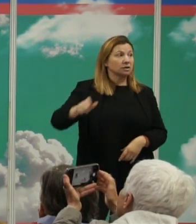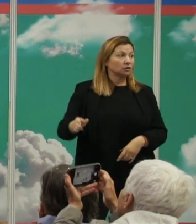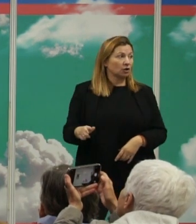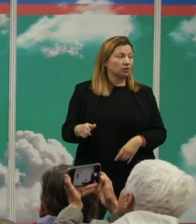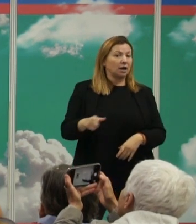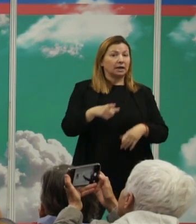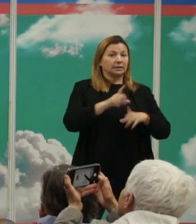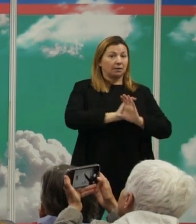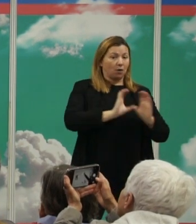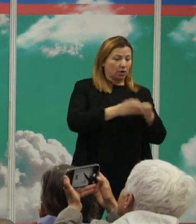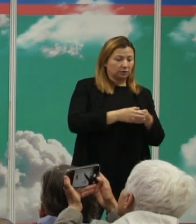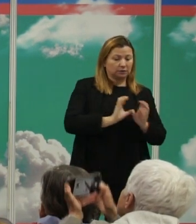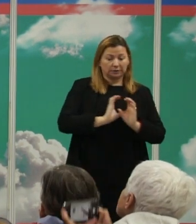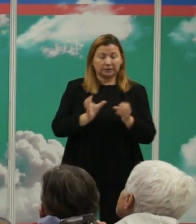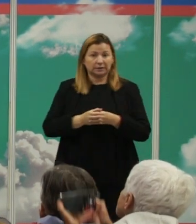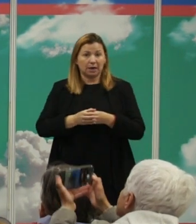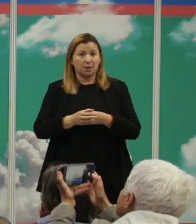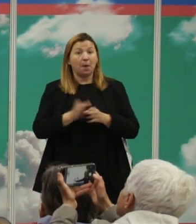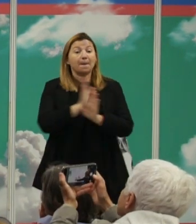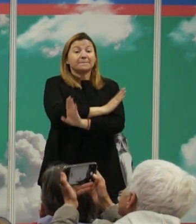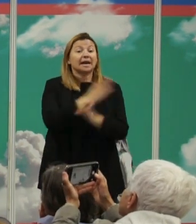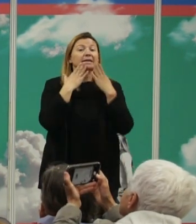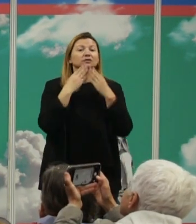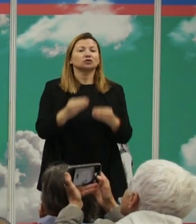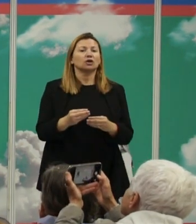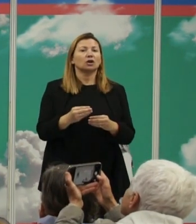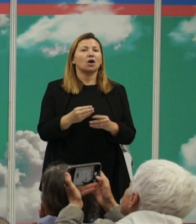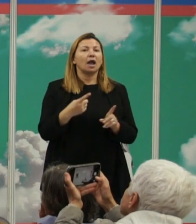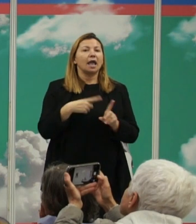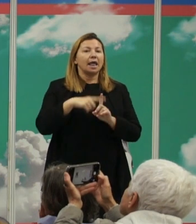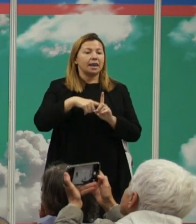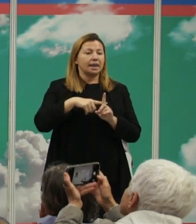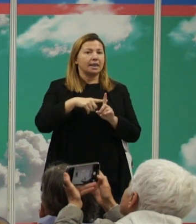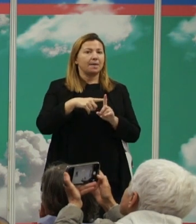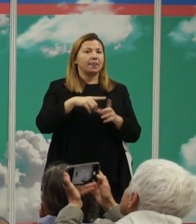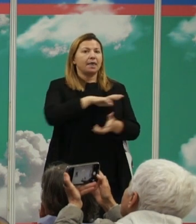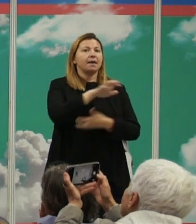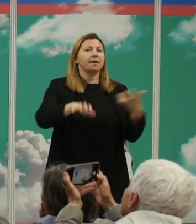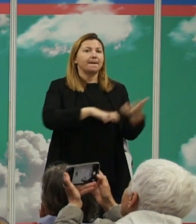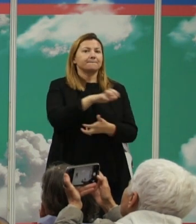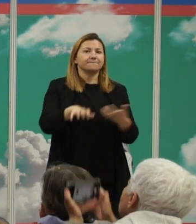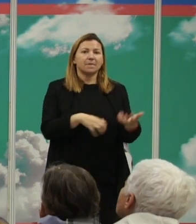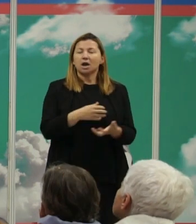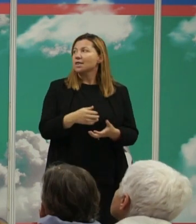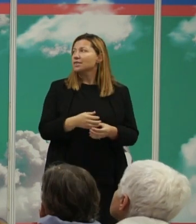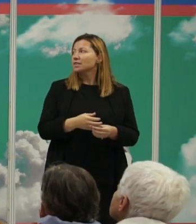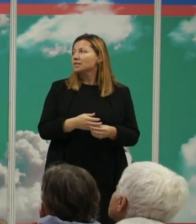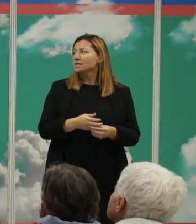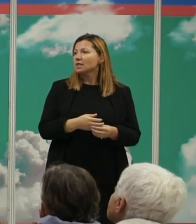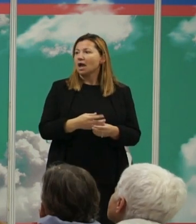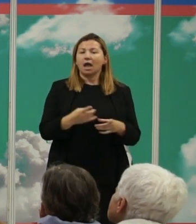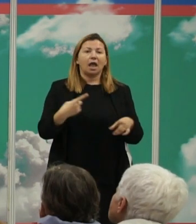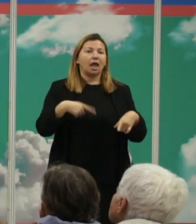en bandas o en tribus prehistóricas en el pasado el nivel de violencia que teníamos era igual que el que cabría esperar